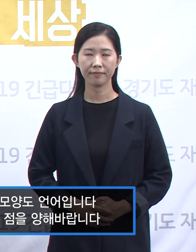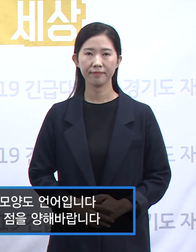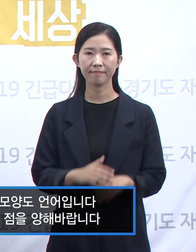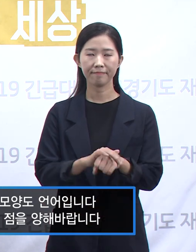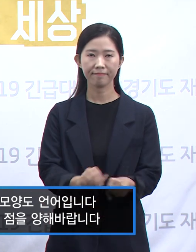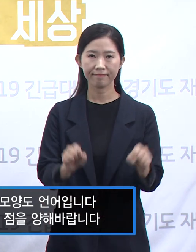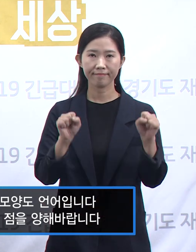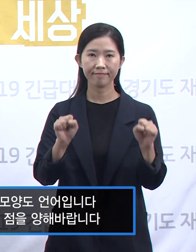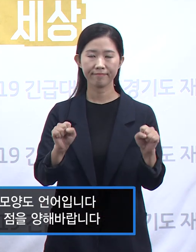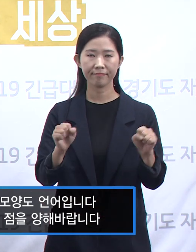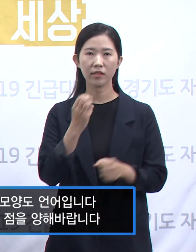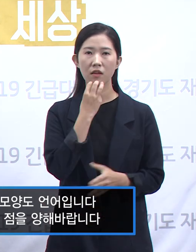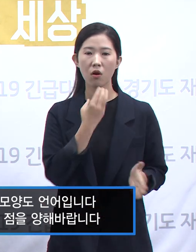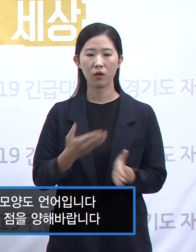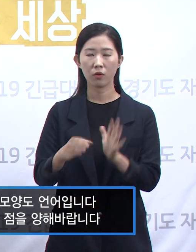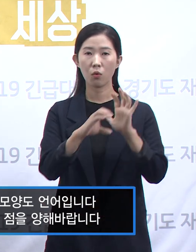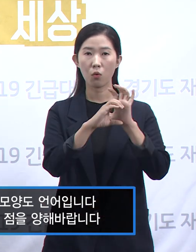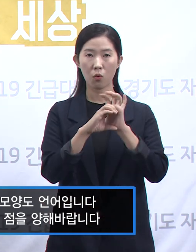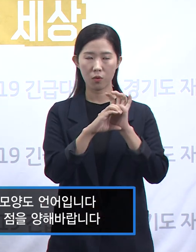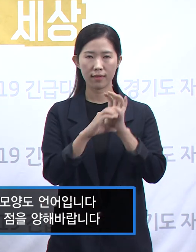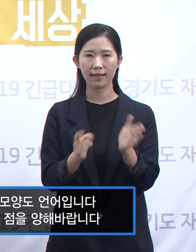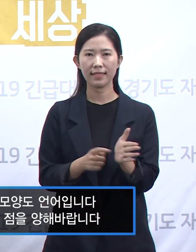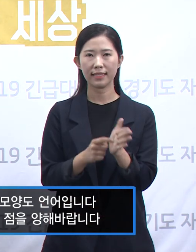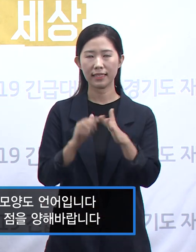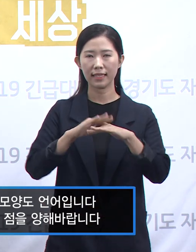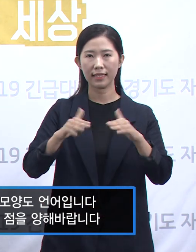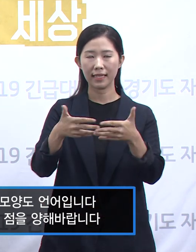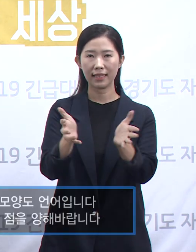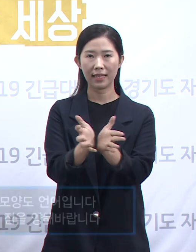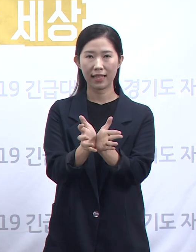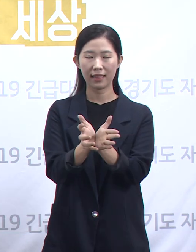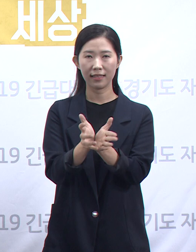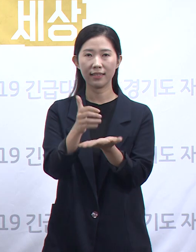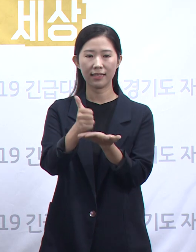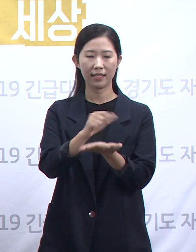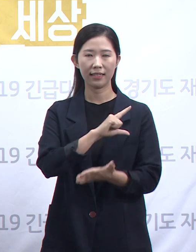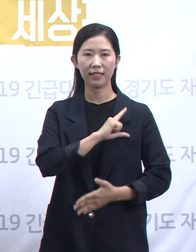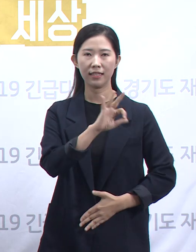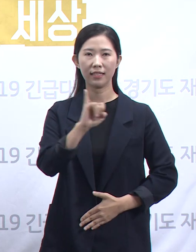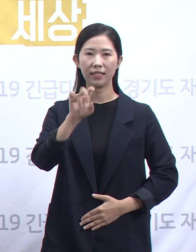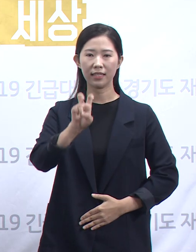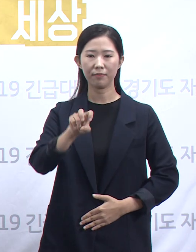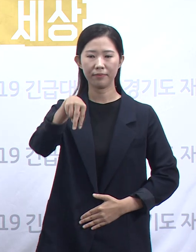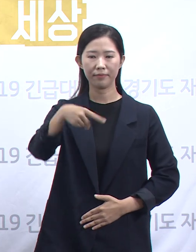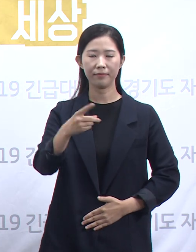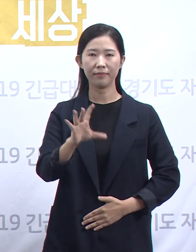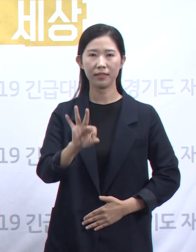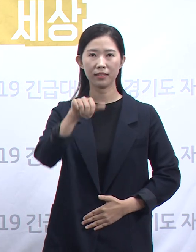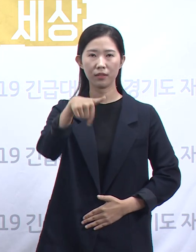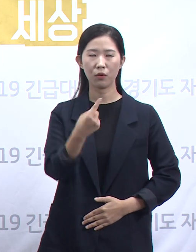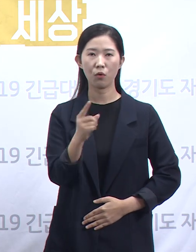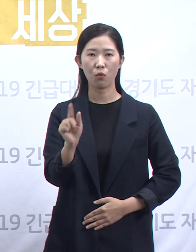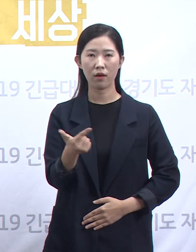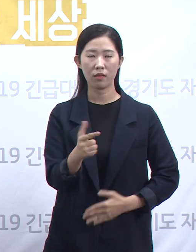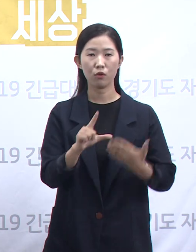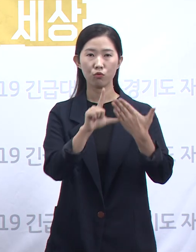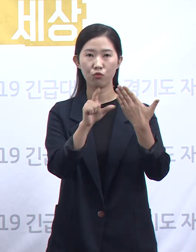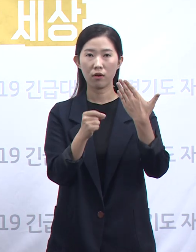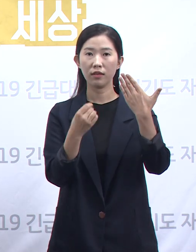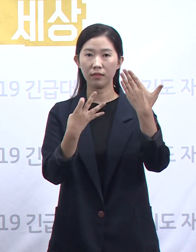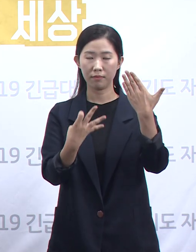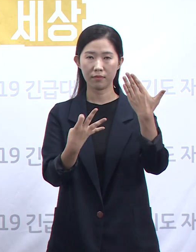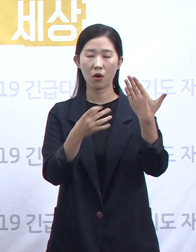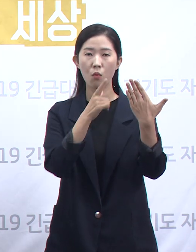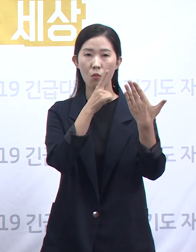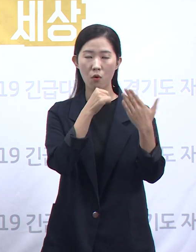안녕하십니까. 경기도 코로나19 긴급대책단의 공동단장 임승관입니다. 9월 14일 월요일 경기도 코로나19